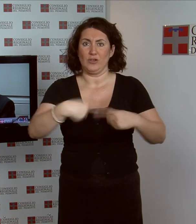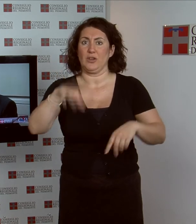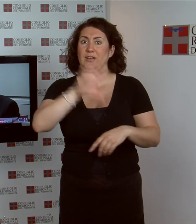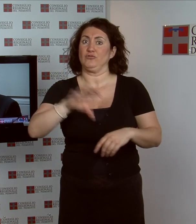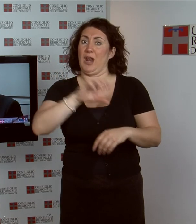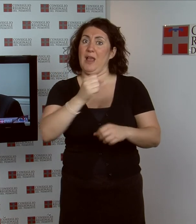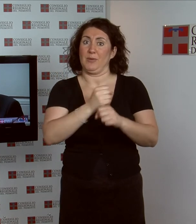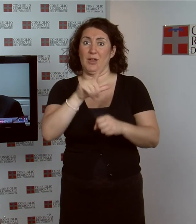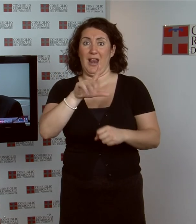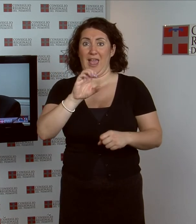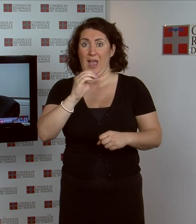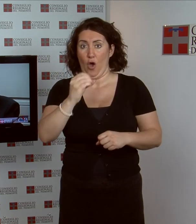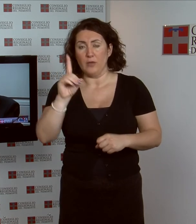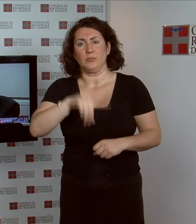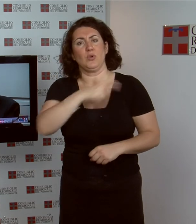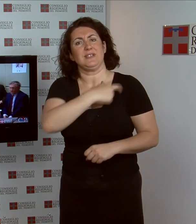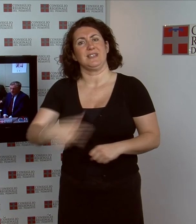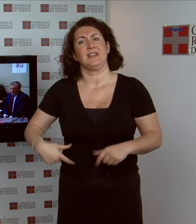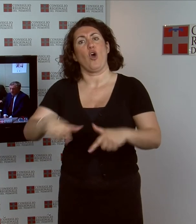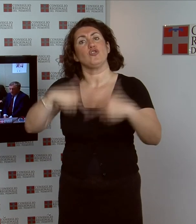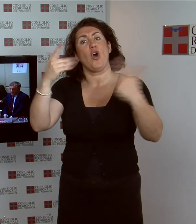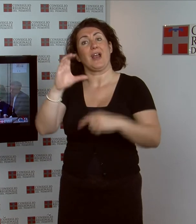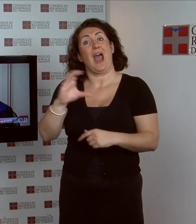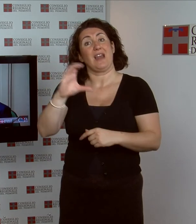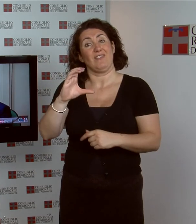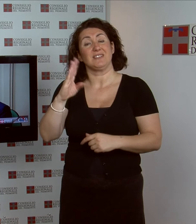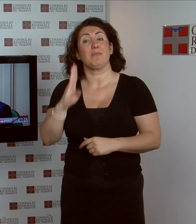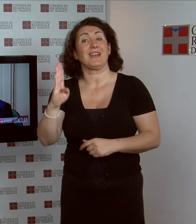Torre Canavese, Pietro Bertinetto, e il critico d'arte, Marco Datrino.